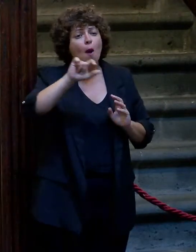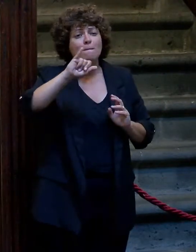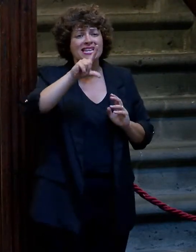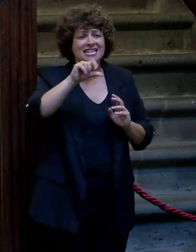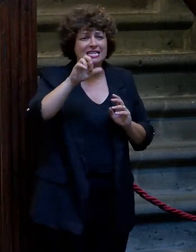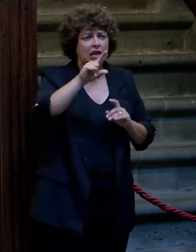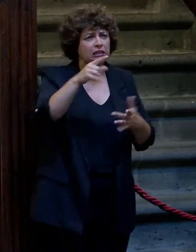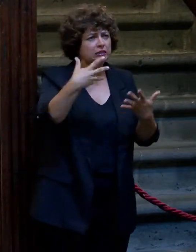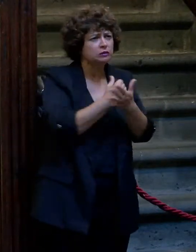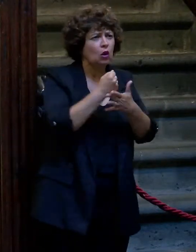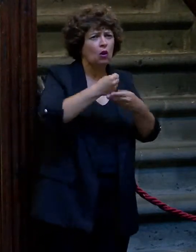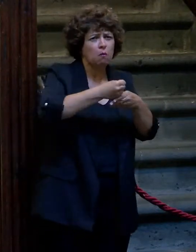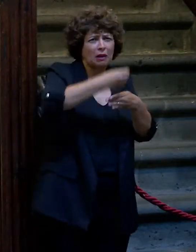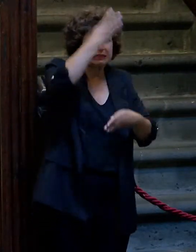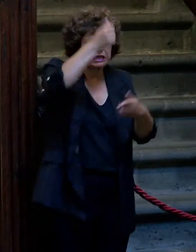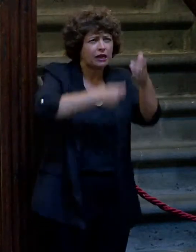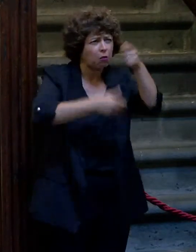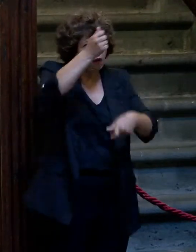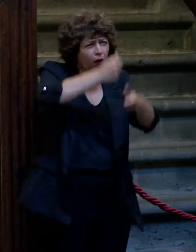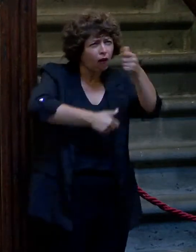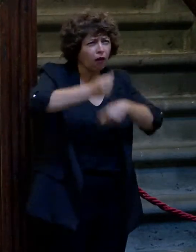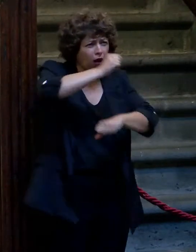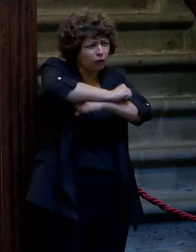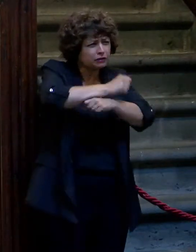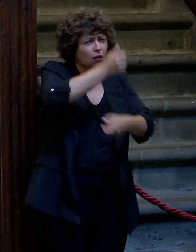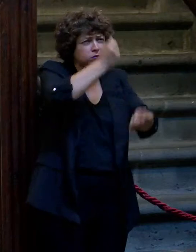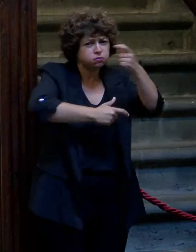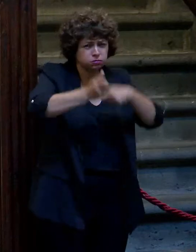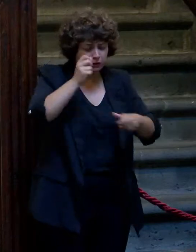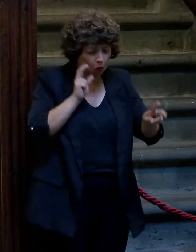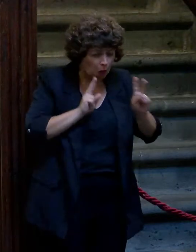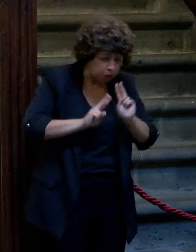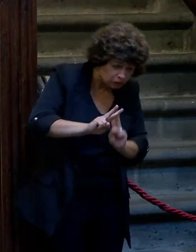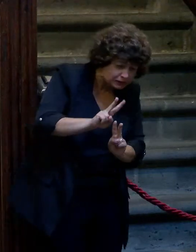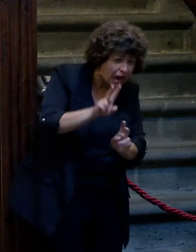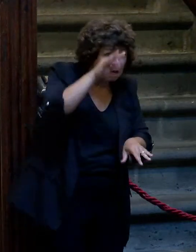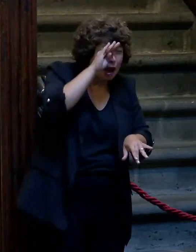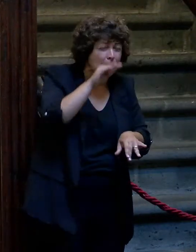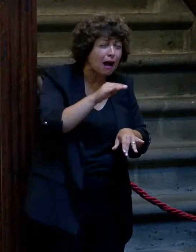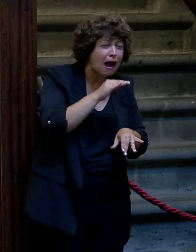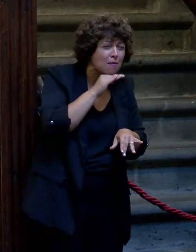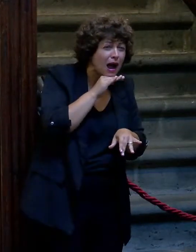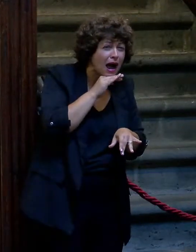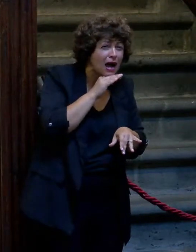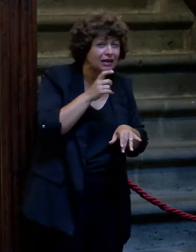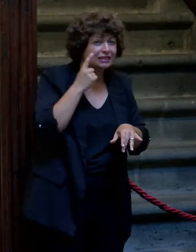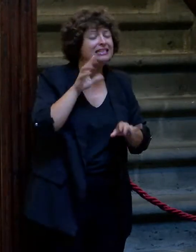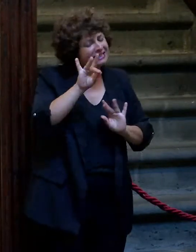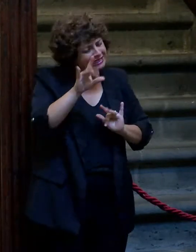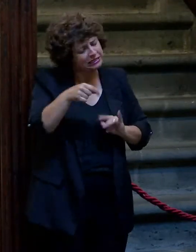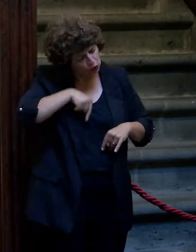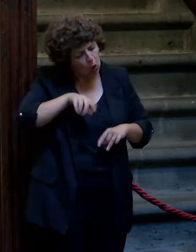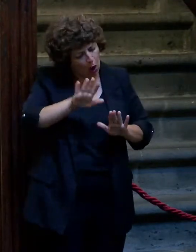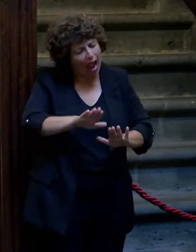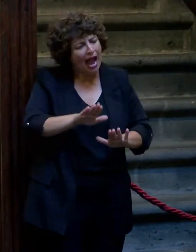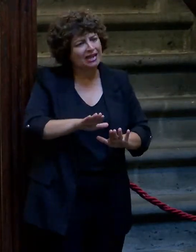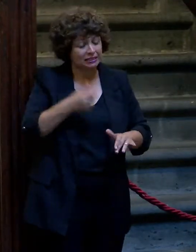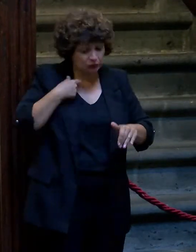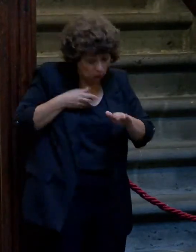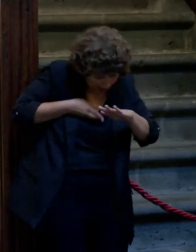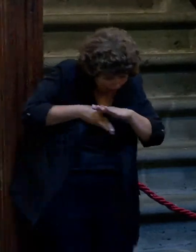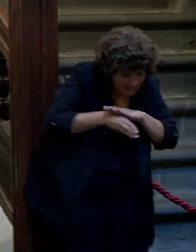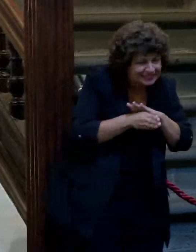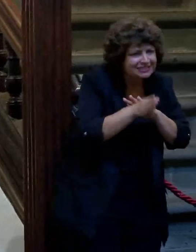y entonces las persianas, no he bajado yo persianas, iba y lo buscaba por debajo de las persianas, papá, y miraba así por debajo, sí estoy aquí y me metía para